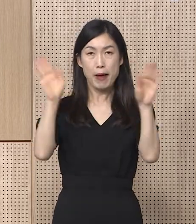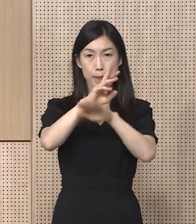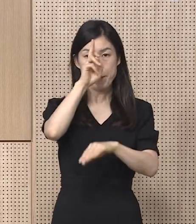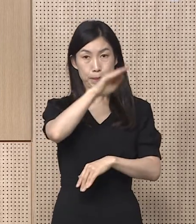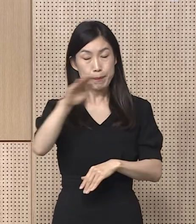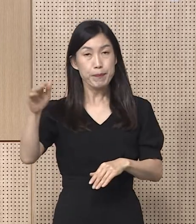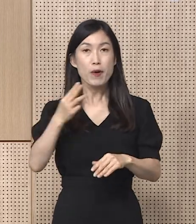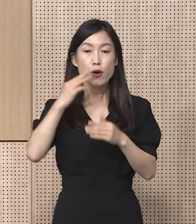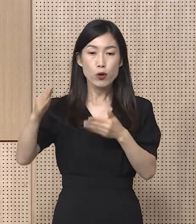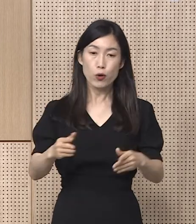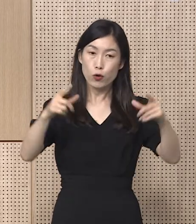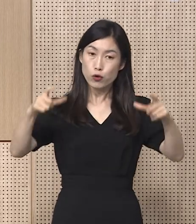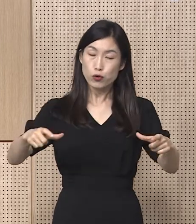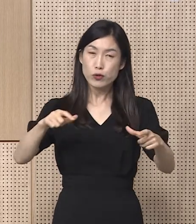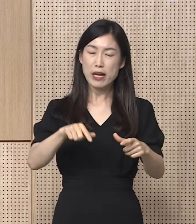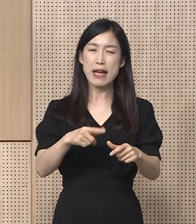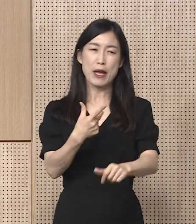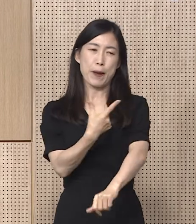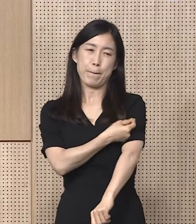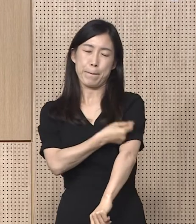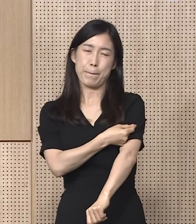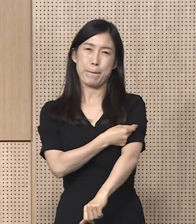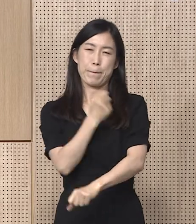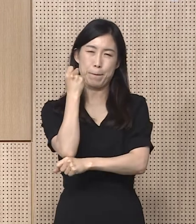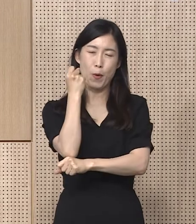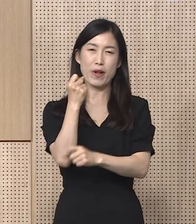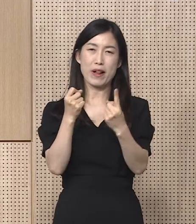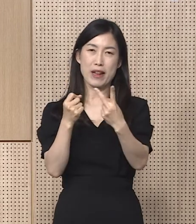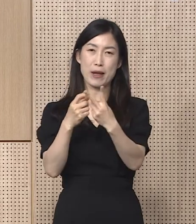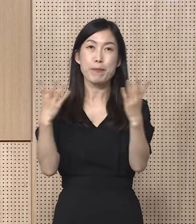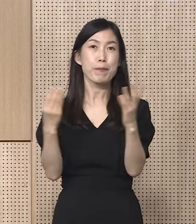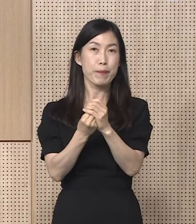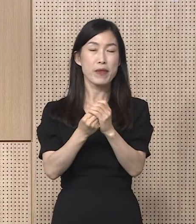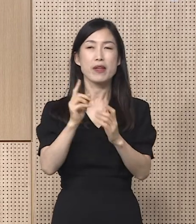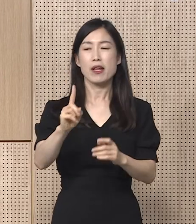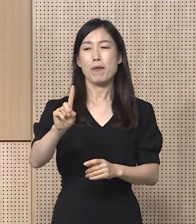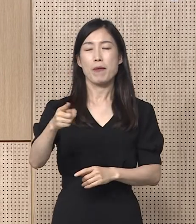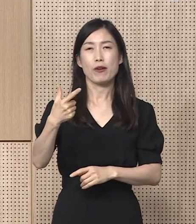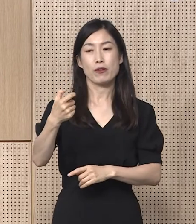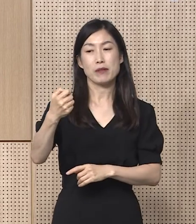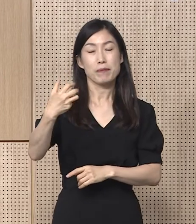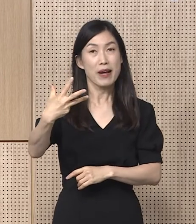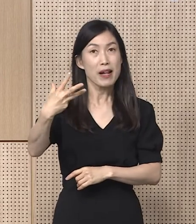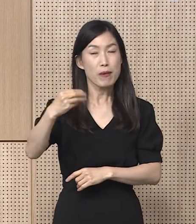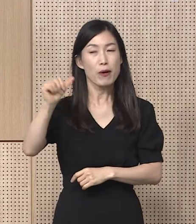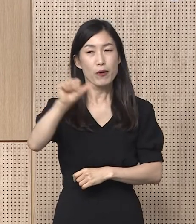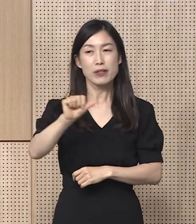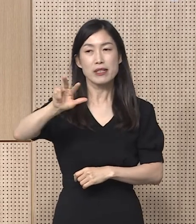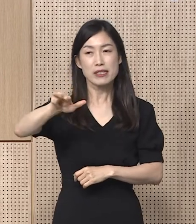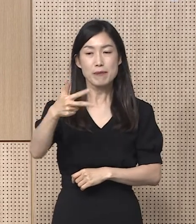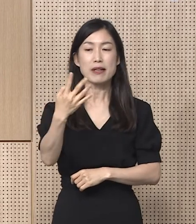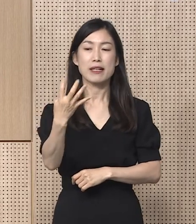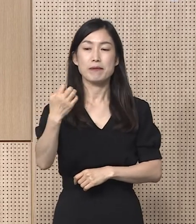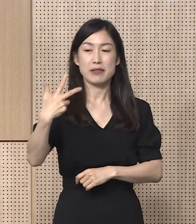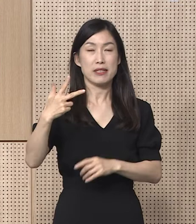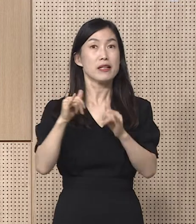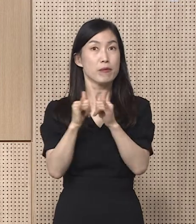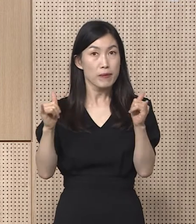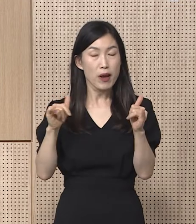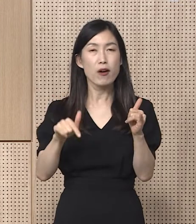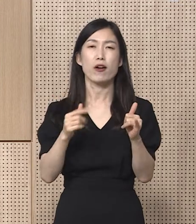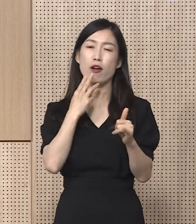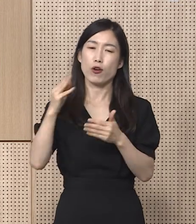민 가운데 코로나19 기본접종을 완료한 사람은 총 1,168만 5,747명으로